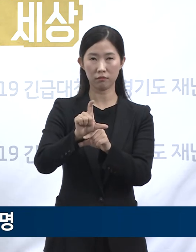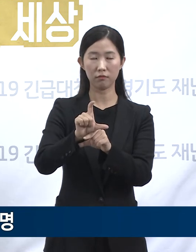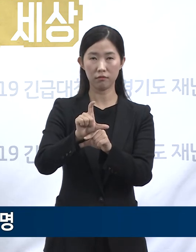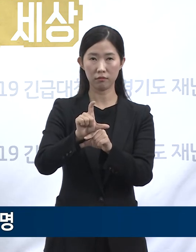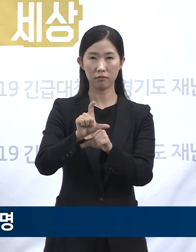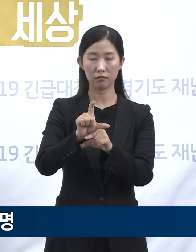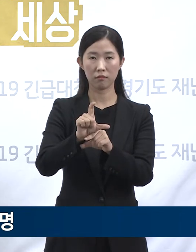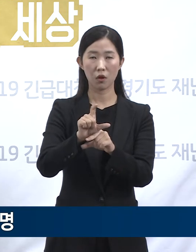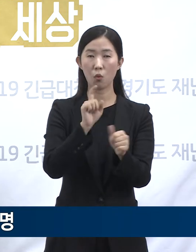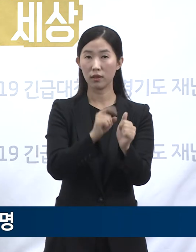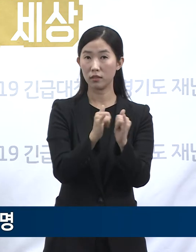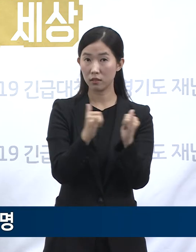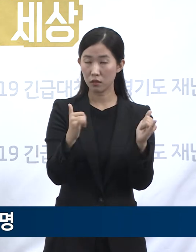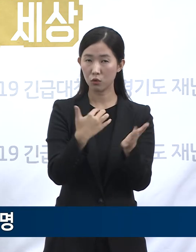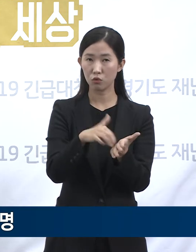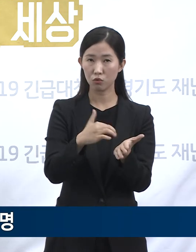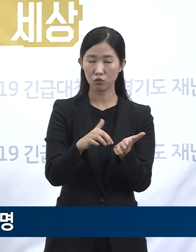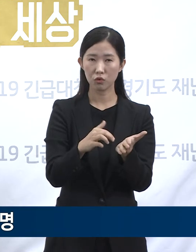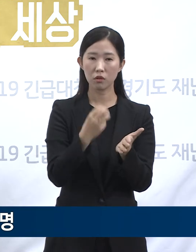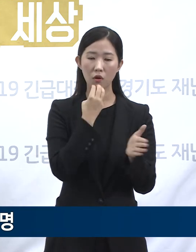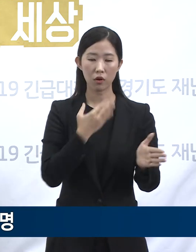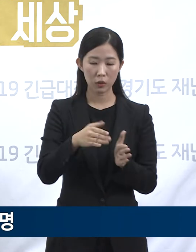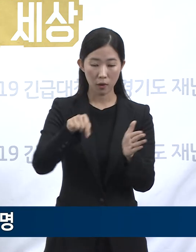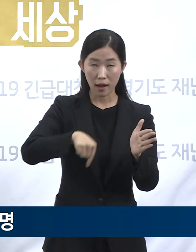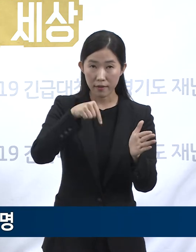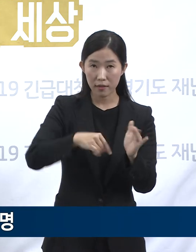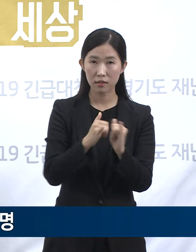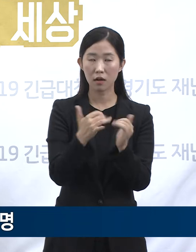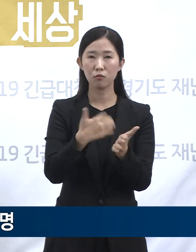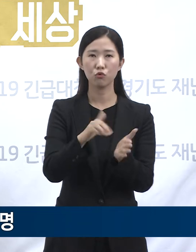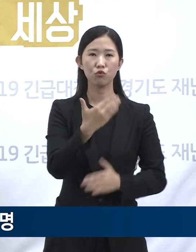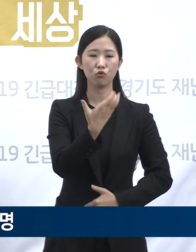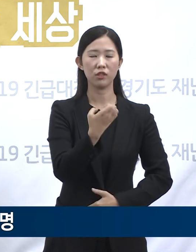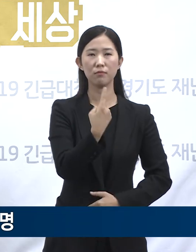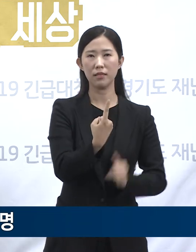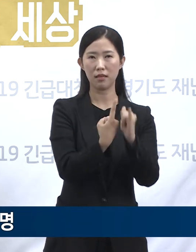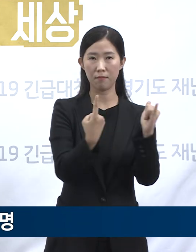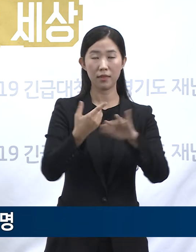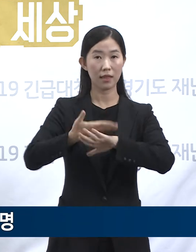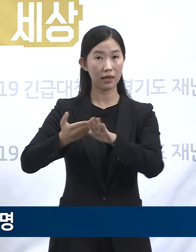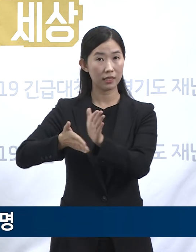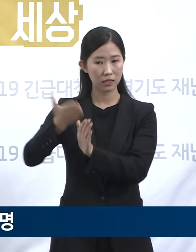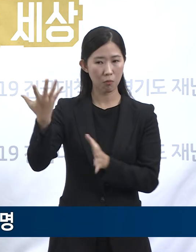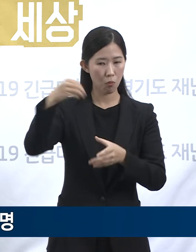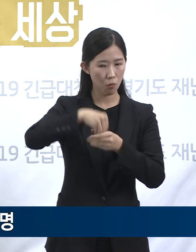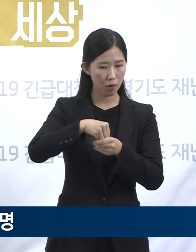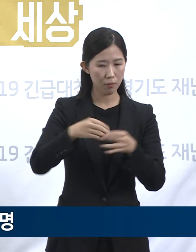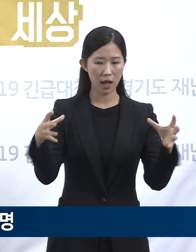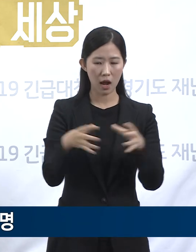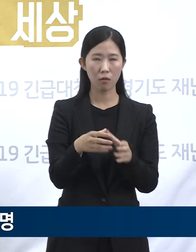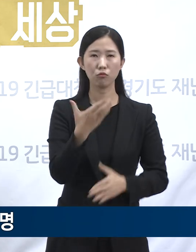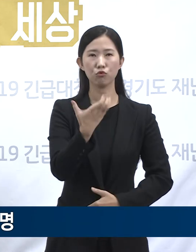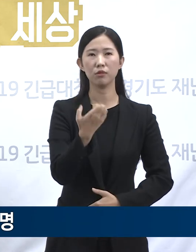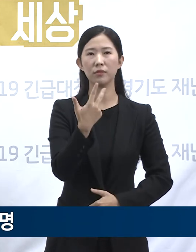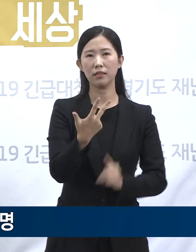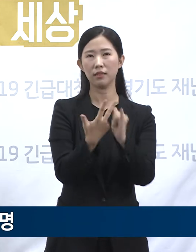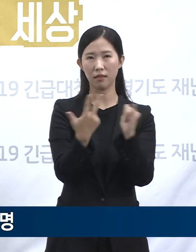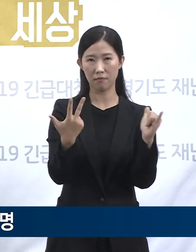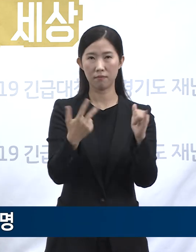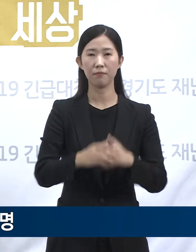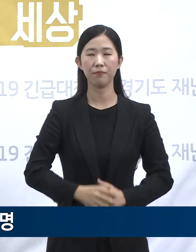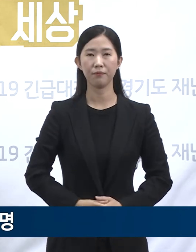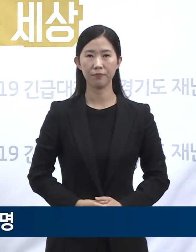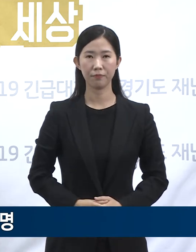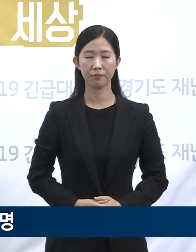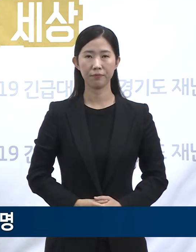확진자는 경기도의 집계상에선 총 91명, 타시도를 포함하면 총 97명으로 늘어났습니다.